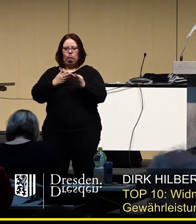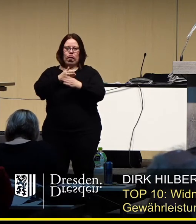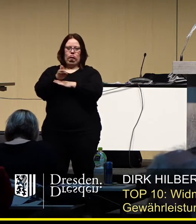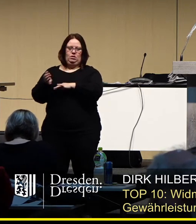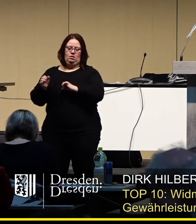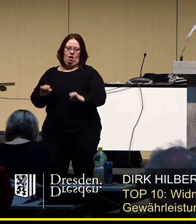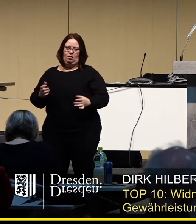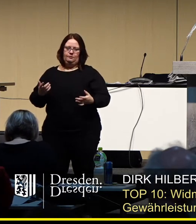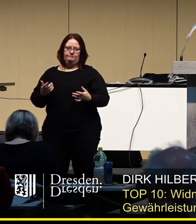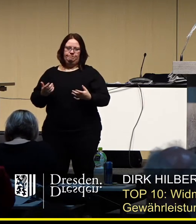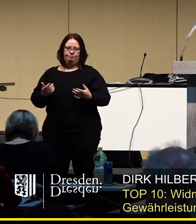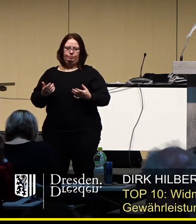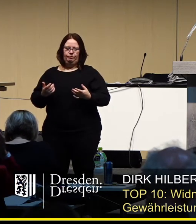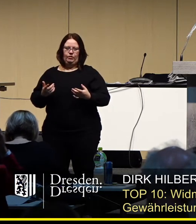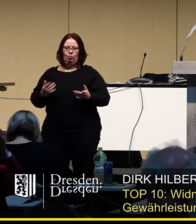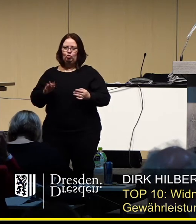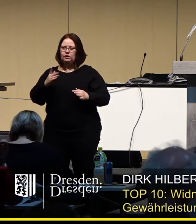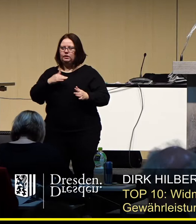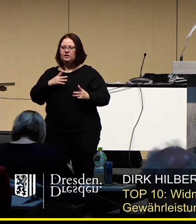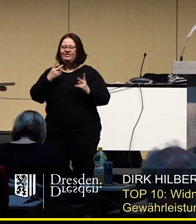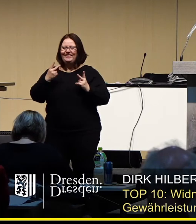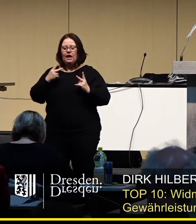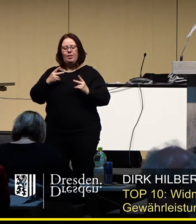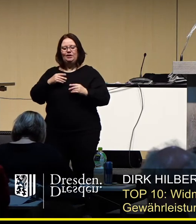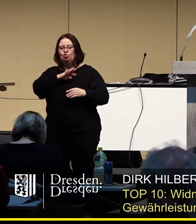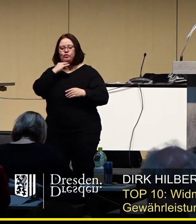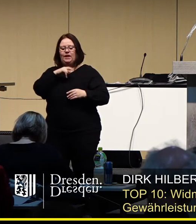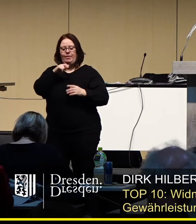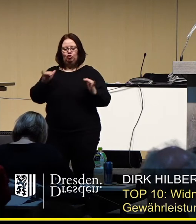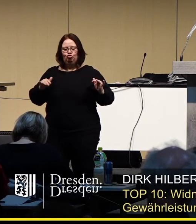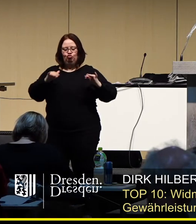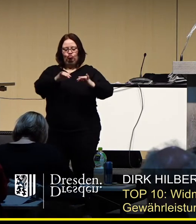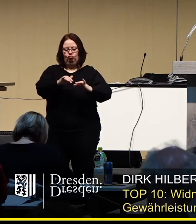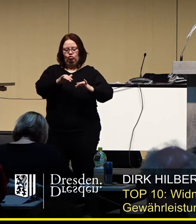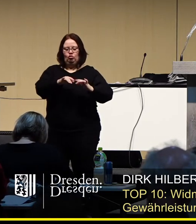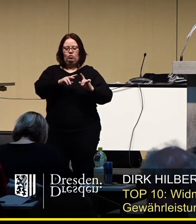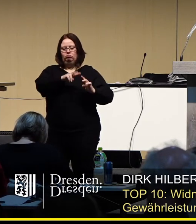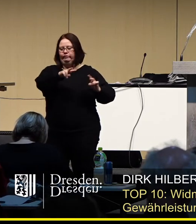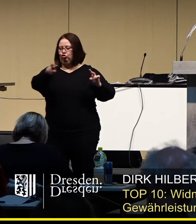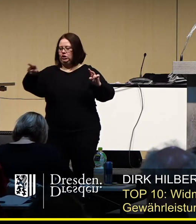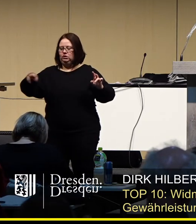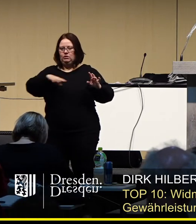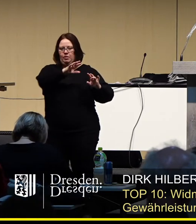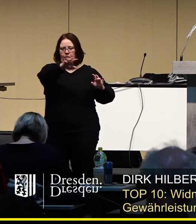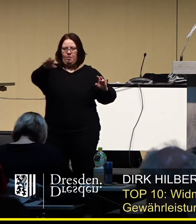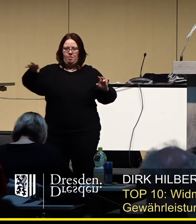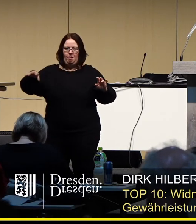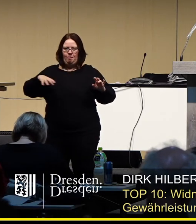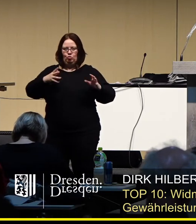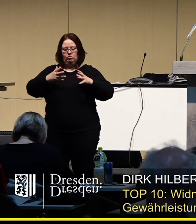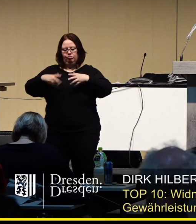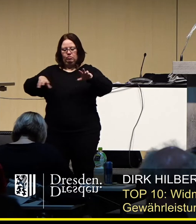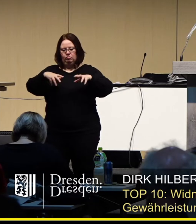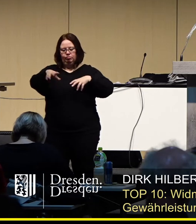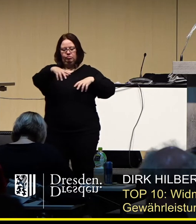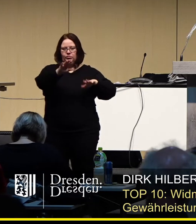Blick haben, nicht zu viele Menschen an einem Ort konzentrieren lassen, sondern sie eher immer